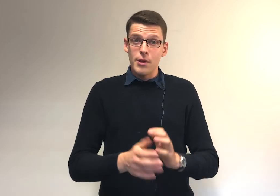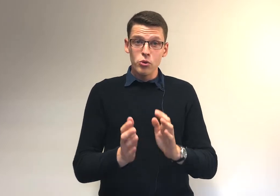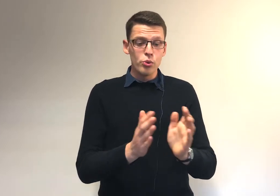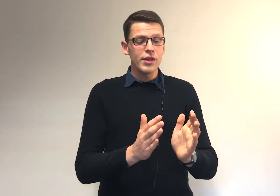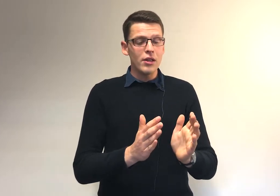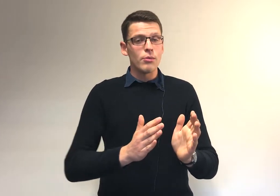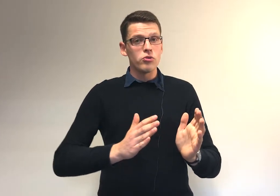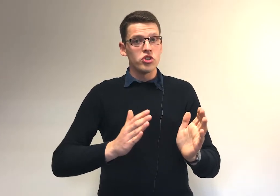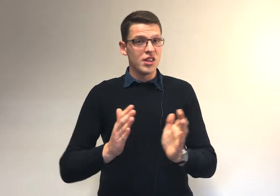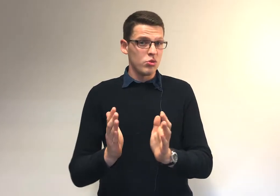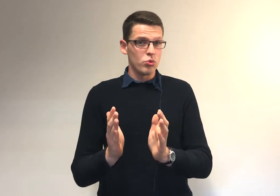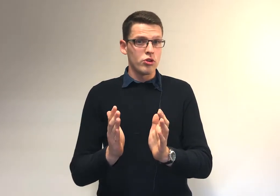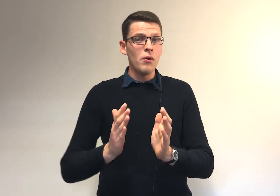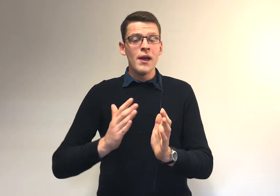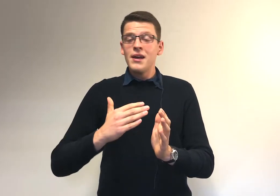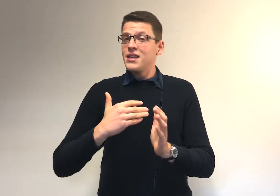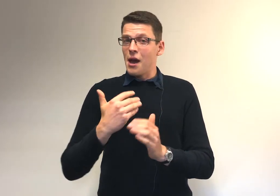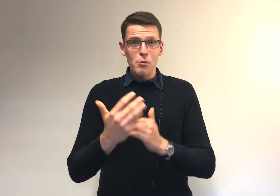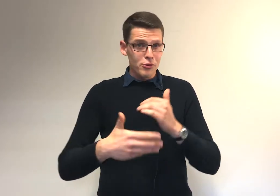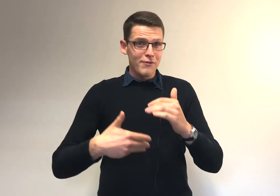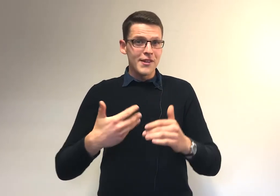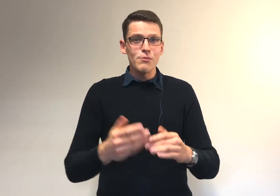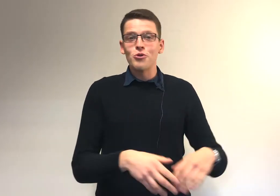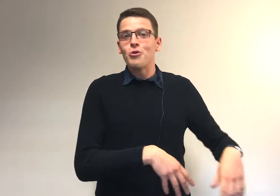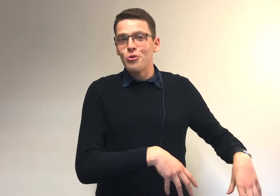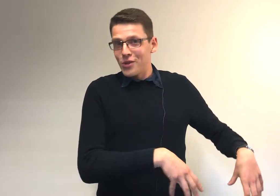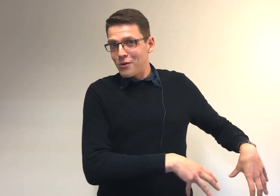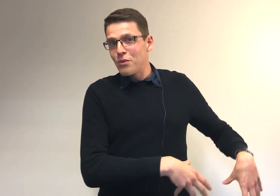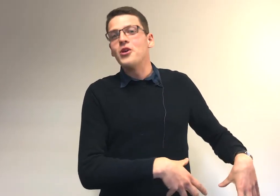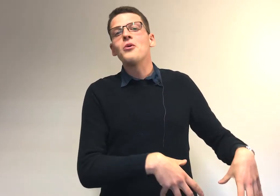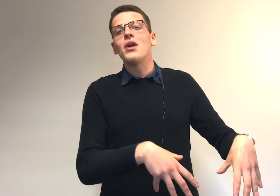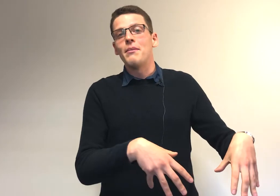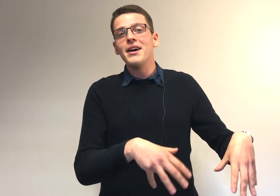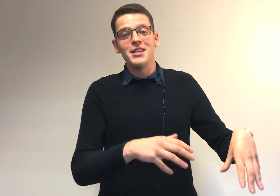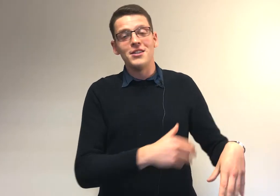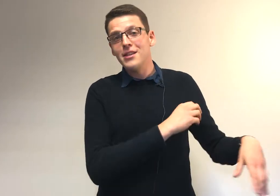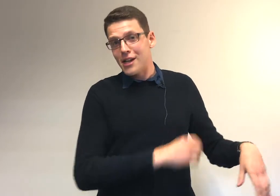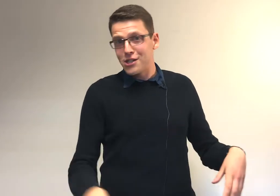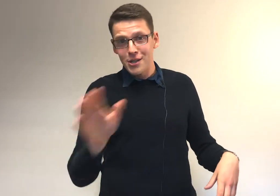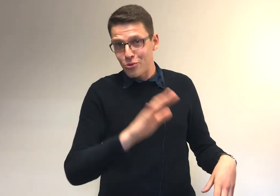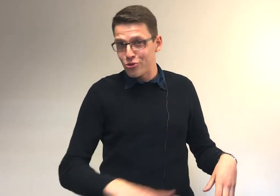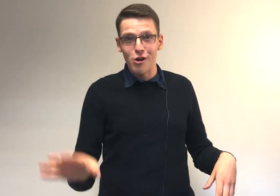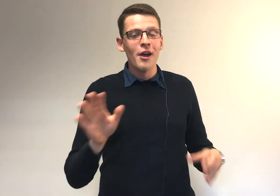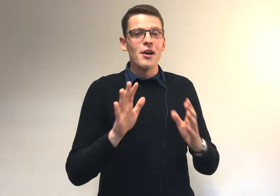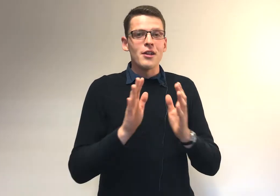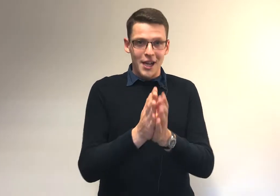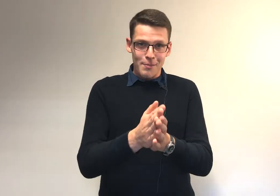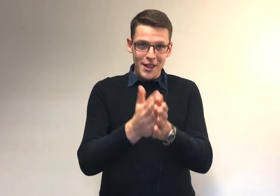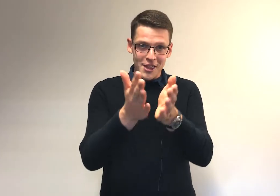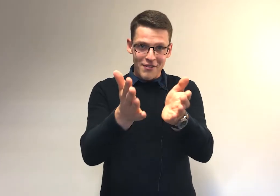Et donc, tout ça demande une gestion du temps, qui est un peu plus difficile, puisque en secondaire, on te prenait encore la main. Ici, tu es lâché tout seul. Tracasse pas, ça va